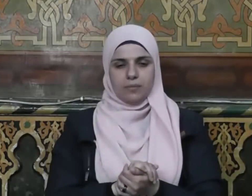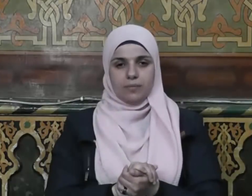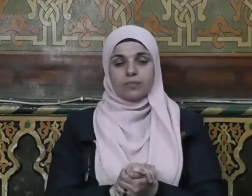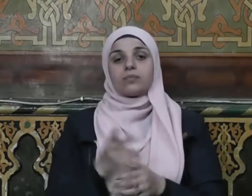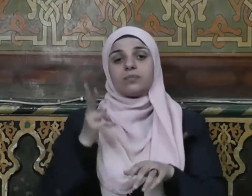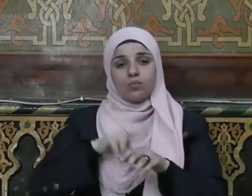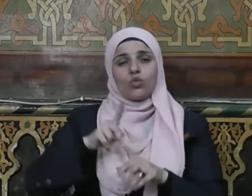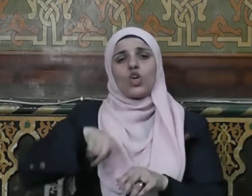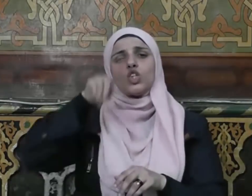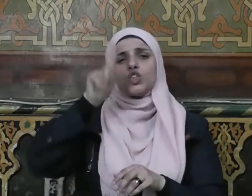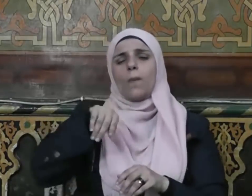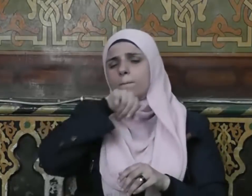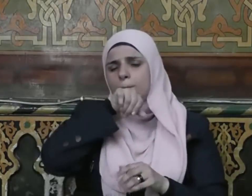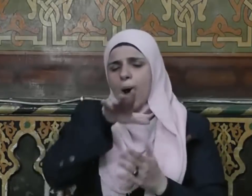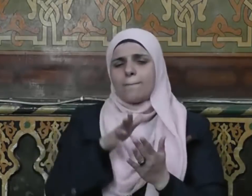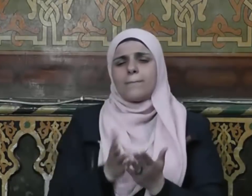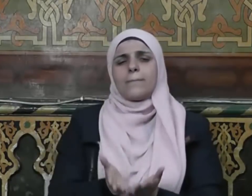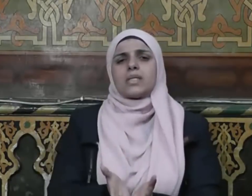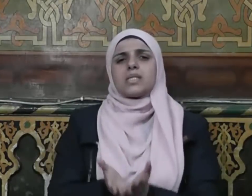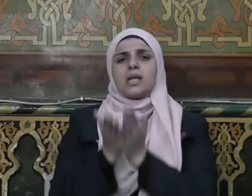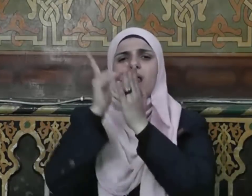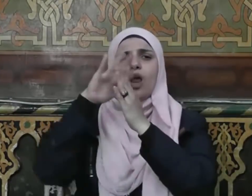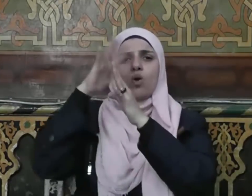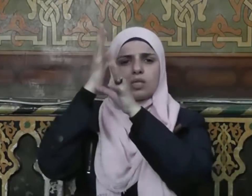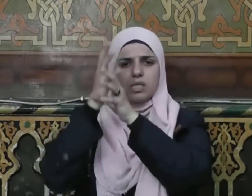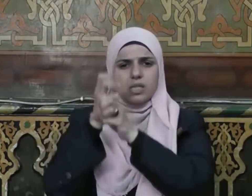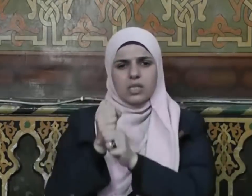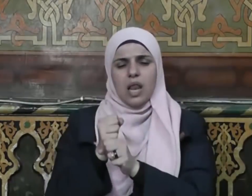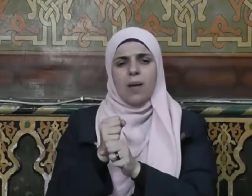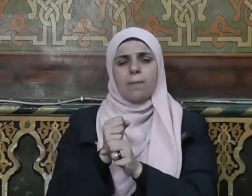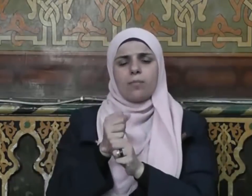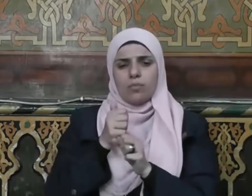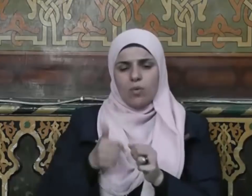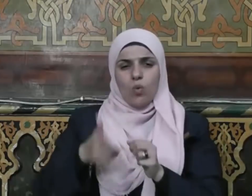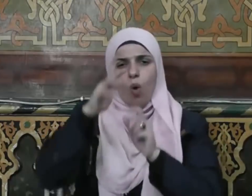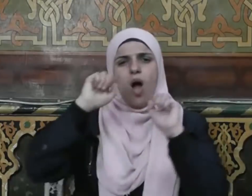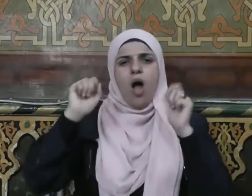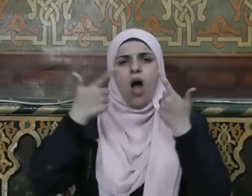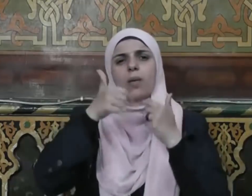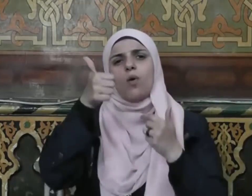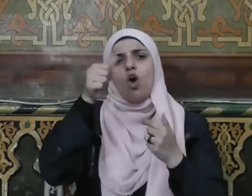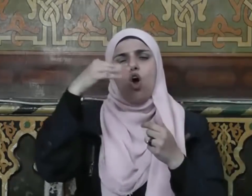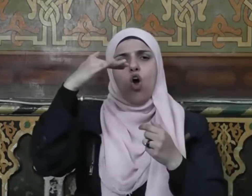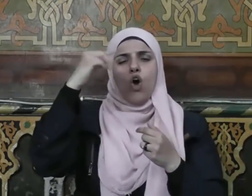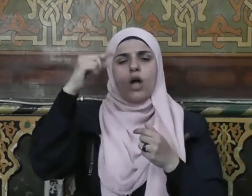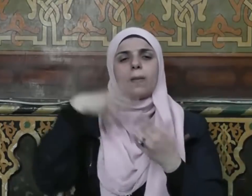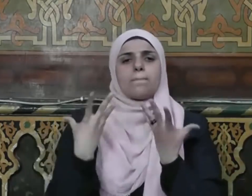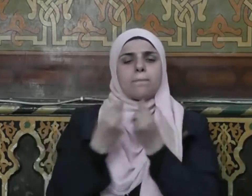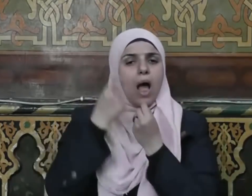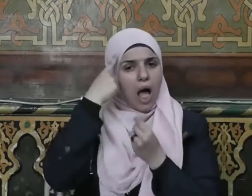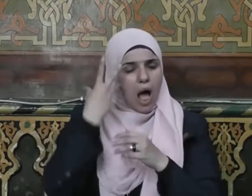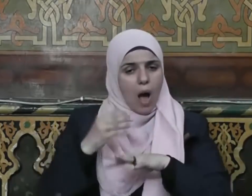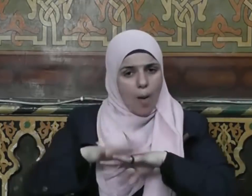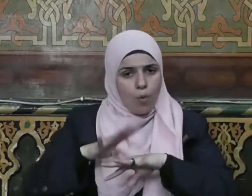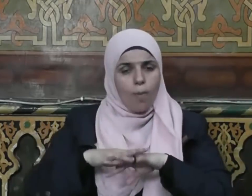ويوم أن صعد النبي صلى الله عليه وسلم أحدا ومعه أبو بكر وعمر